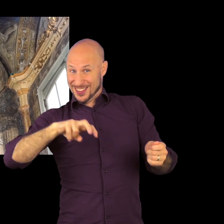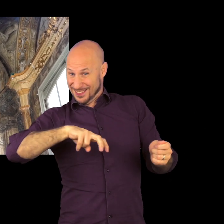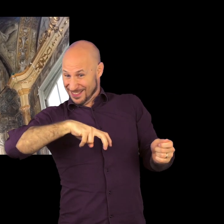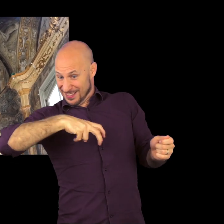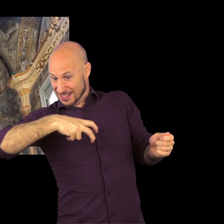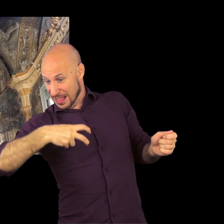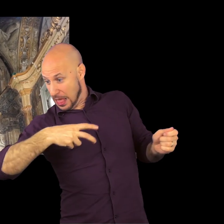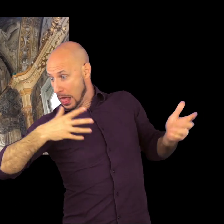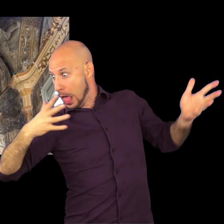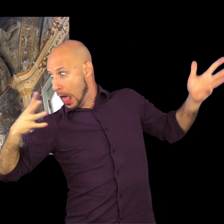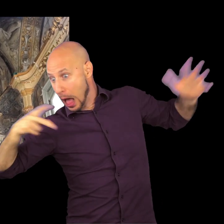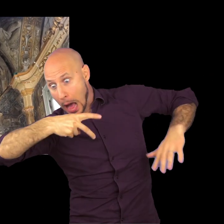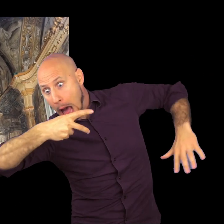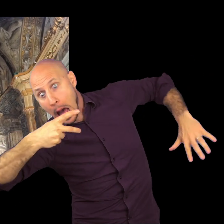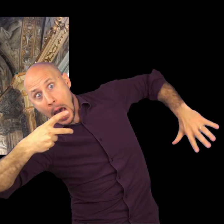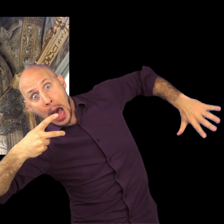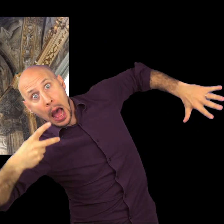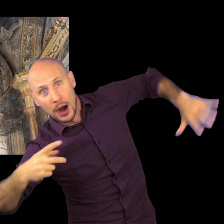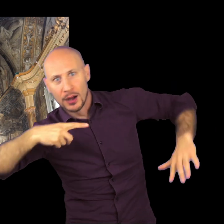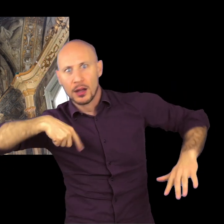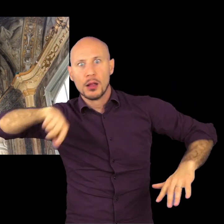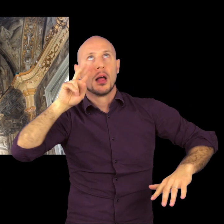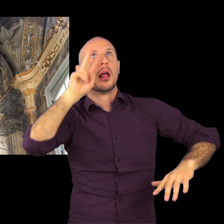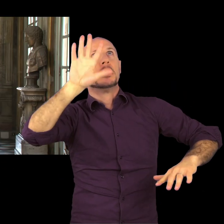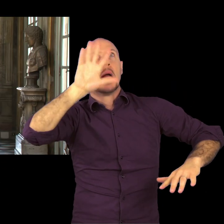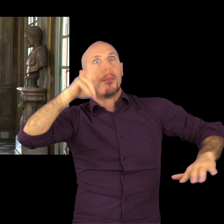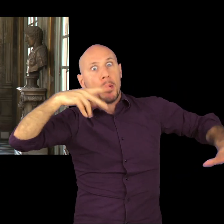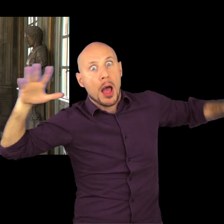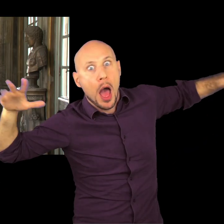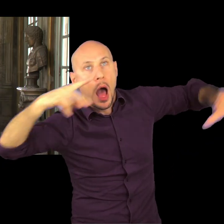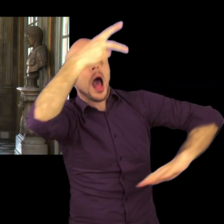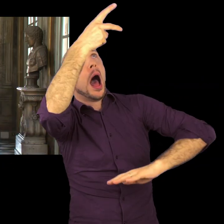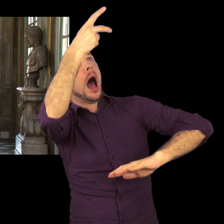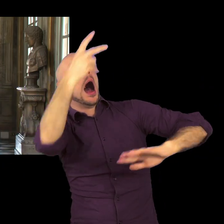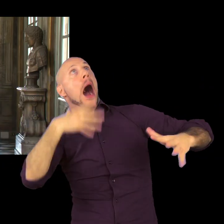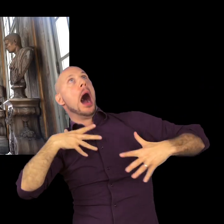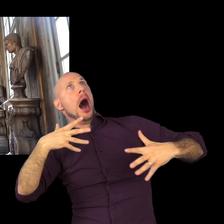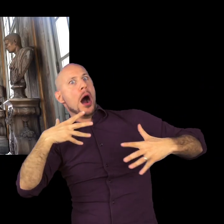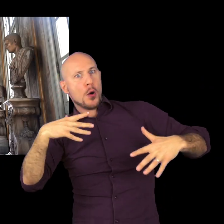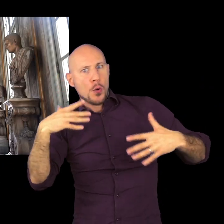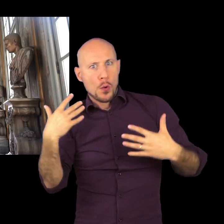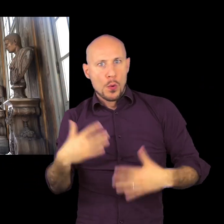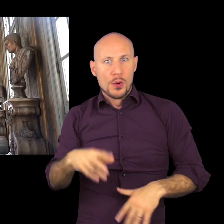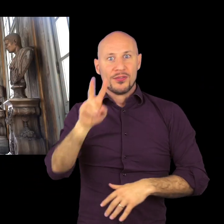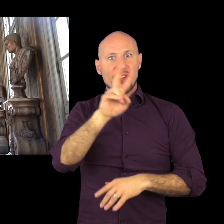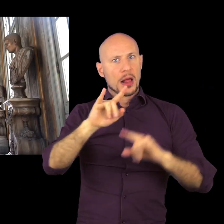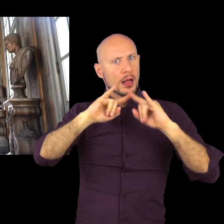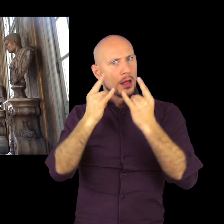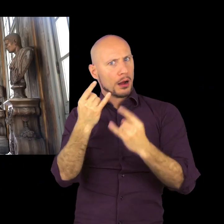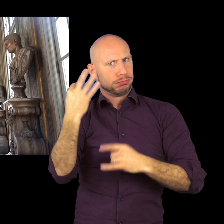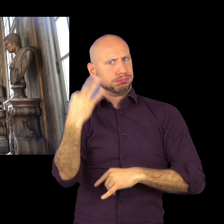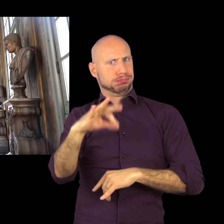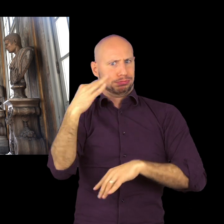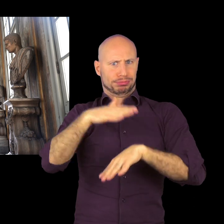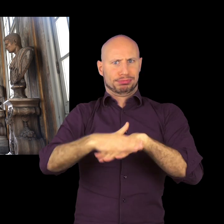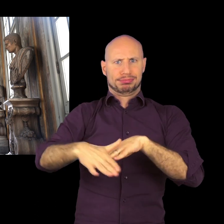Castello. In questo episodio Valerio crea dei giochi prospettici, quindi una forte composizione da